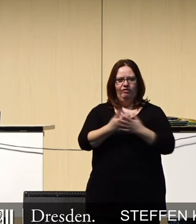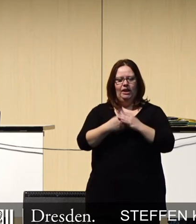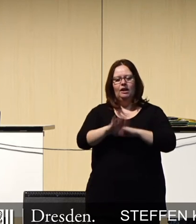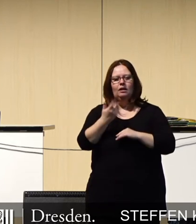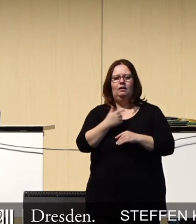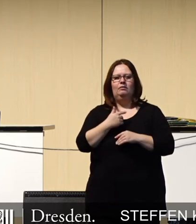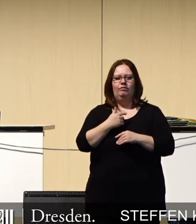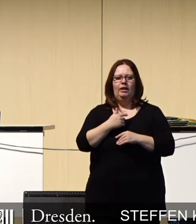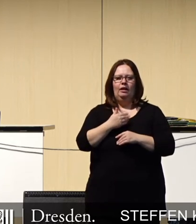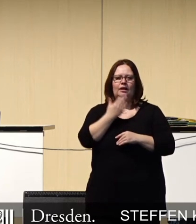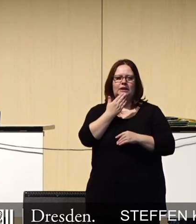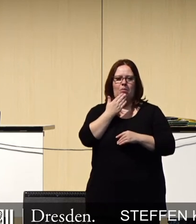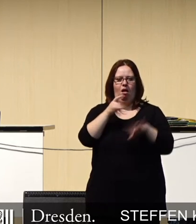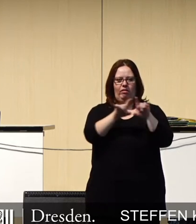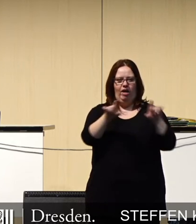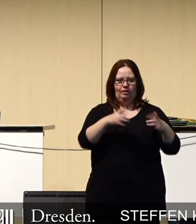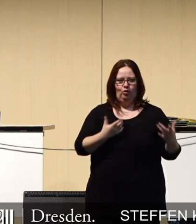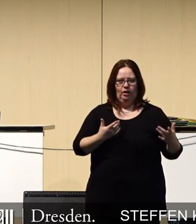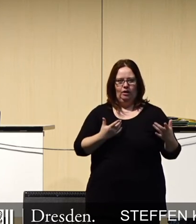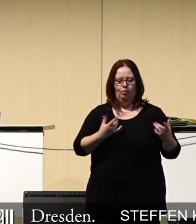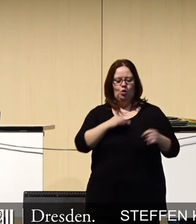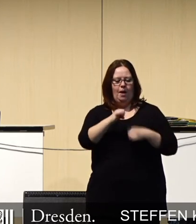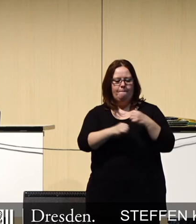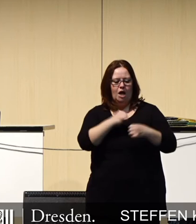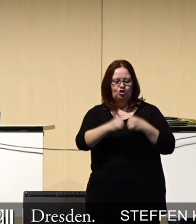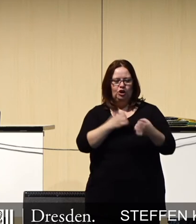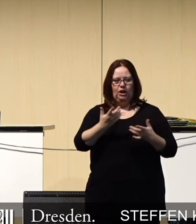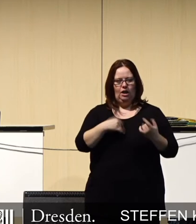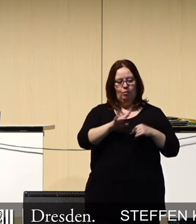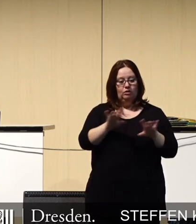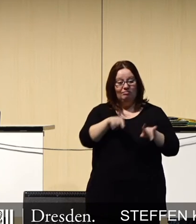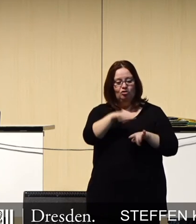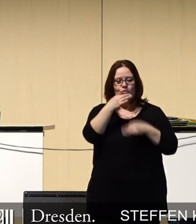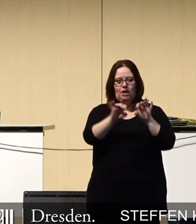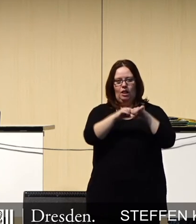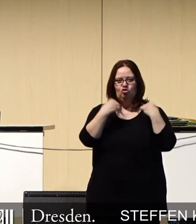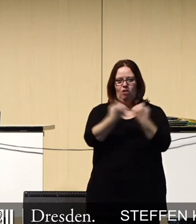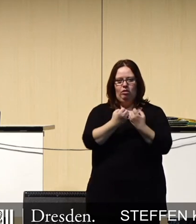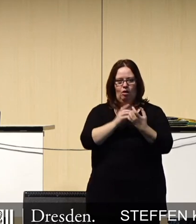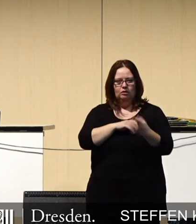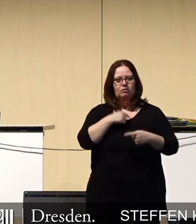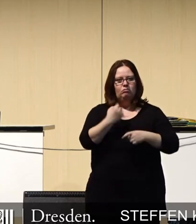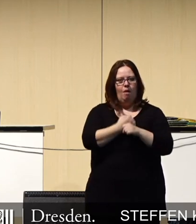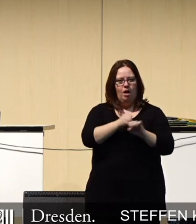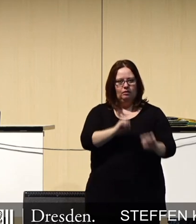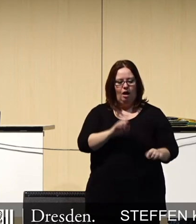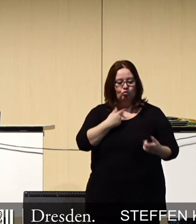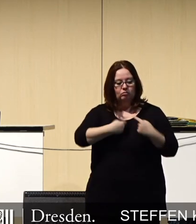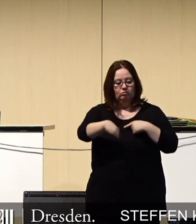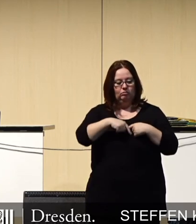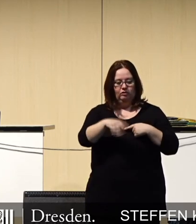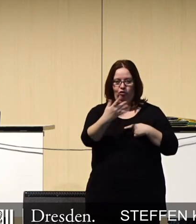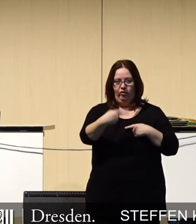in der Industrie 4.0, wo eben Maschinen mit diesem Standort arbeiten werden und wo wir das bald